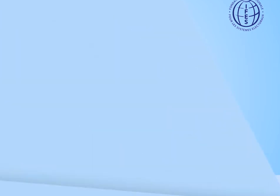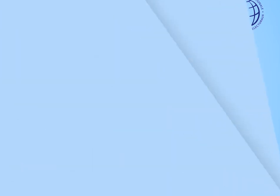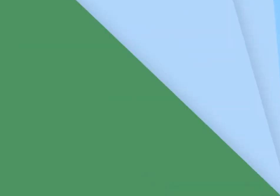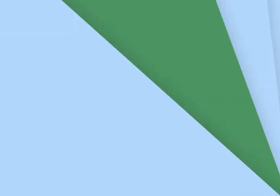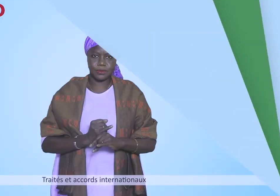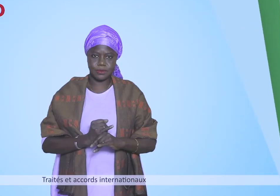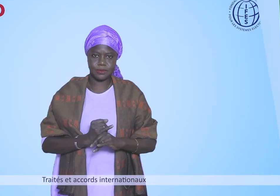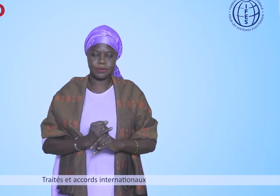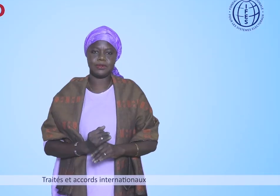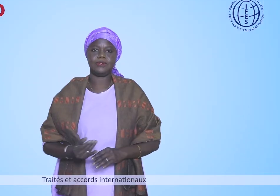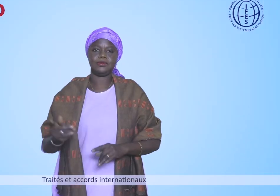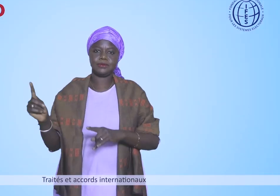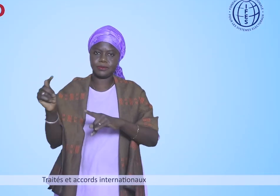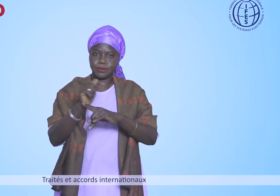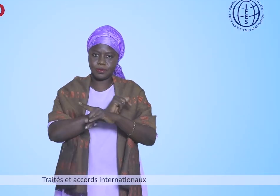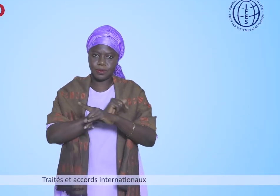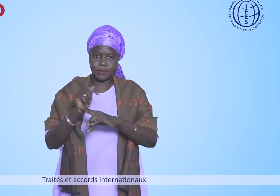Normes Traités et accords internationaux